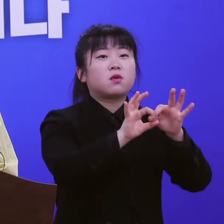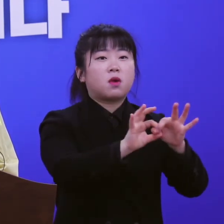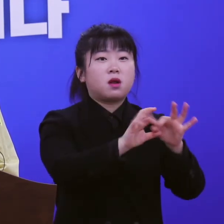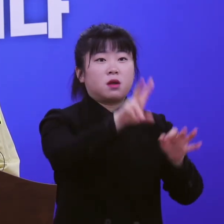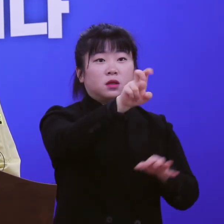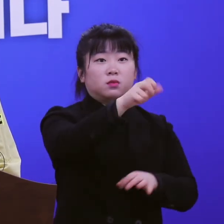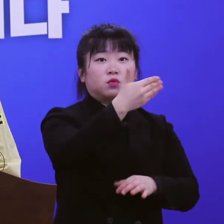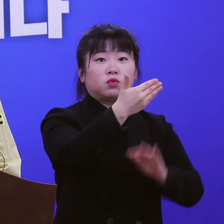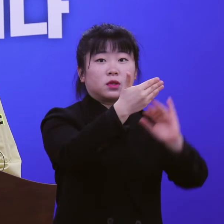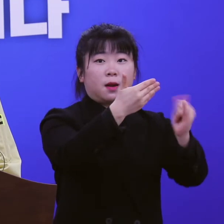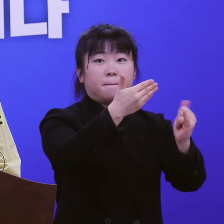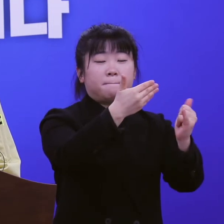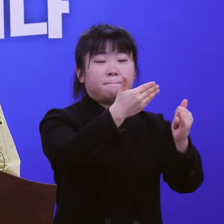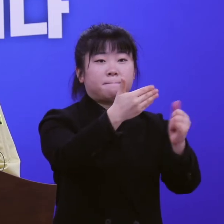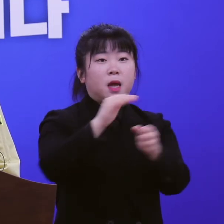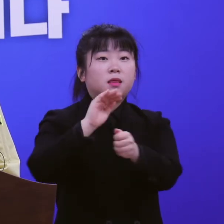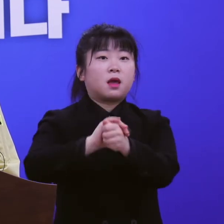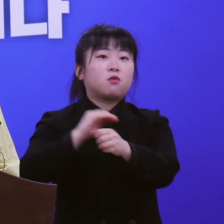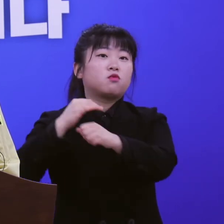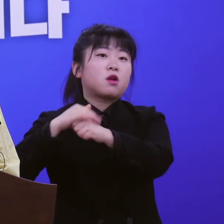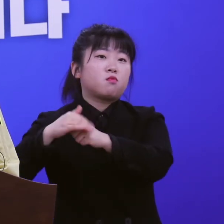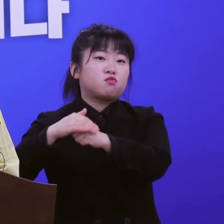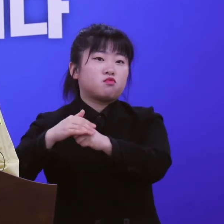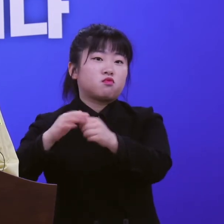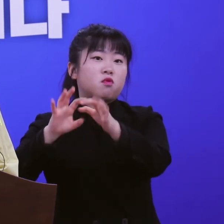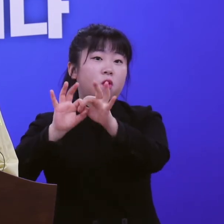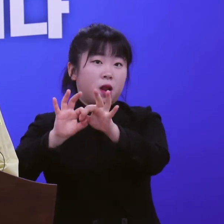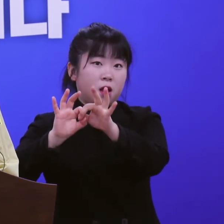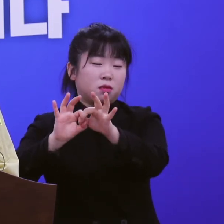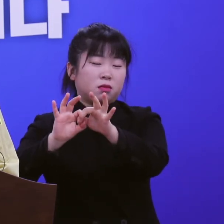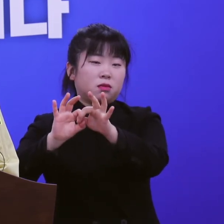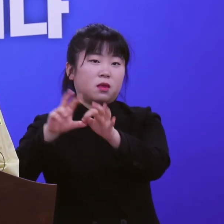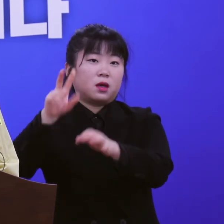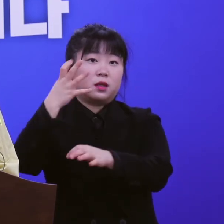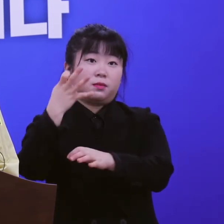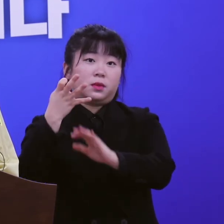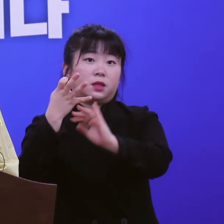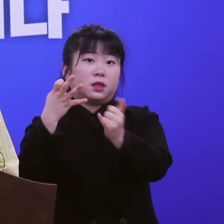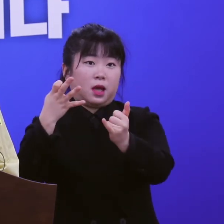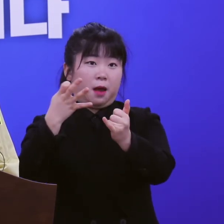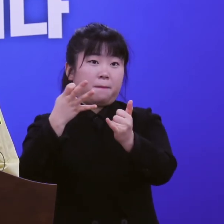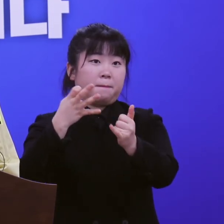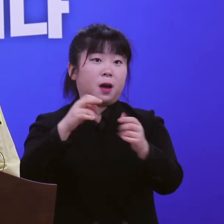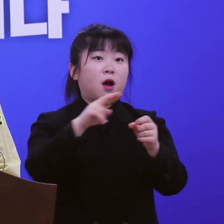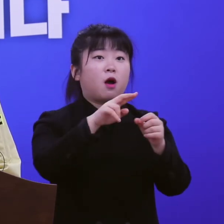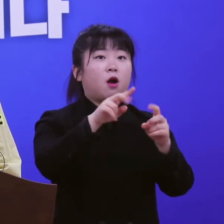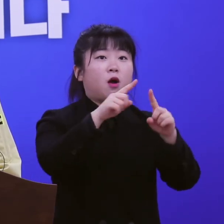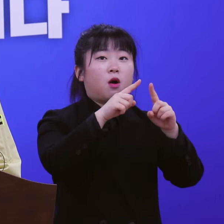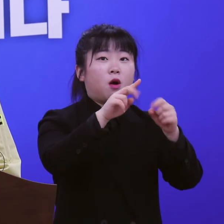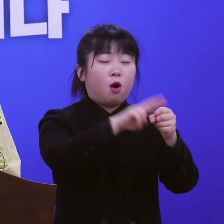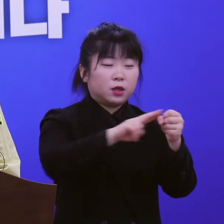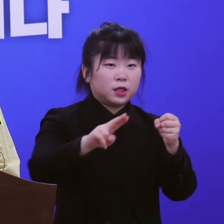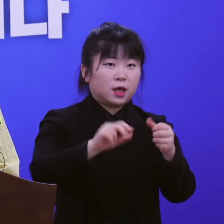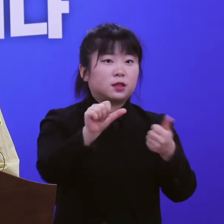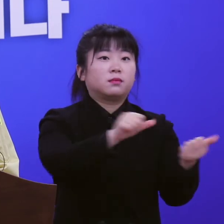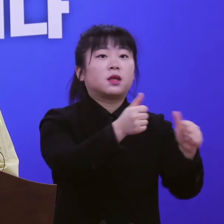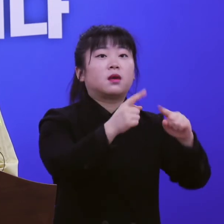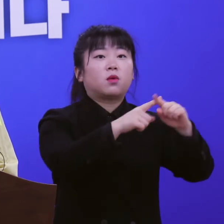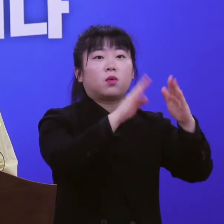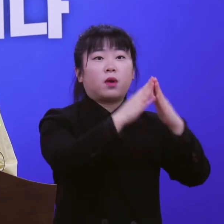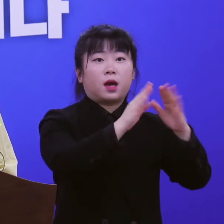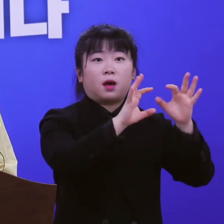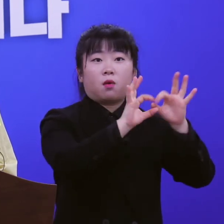29명, 대구경북 관련 14명, 대한예수교 침내외 거창교회 관련 10명,